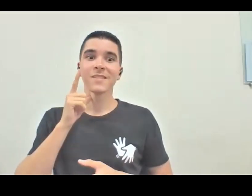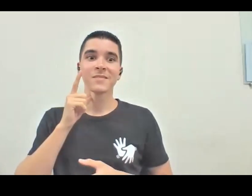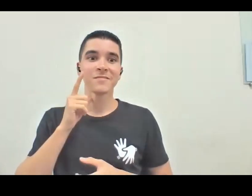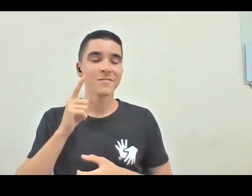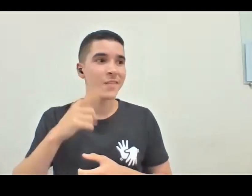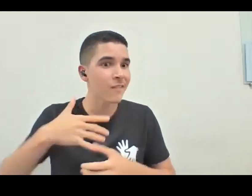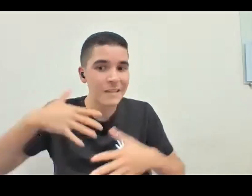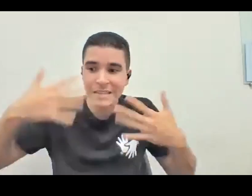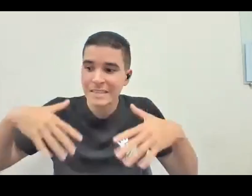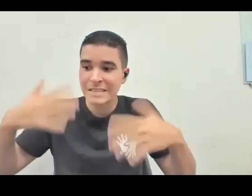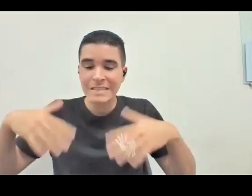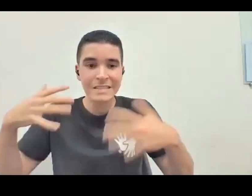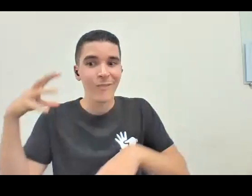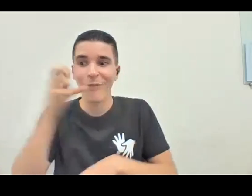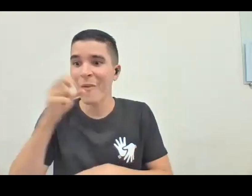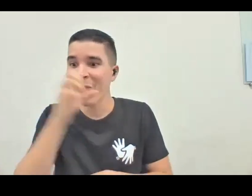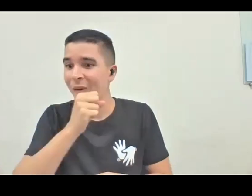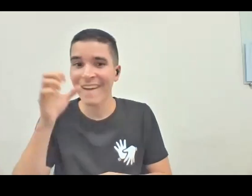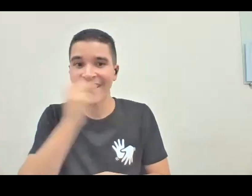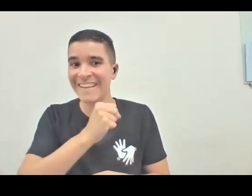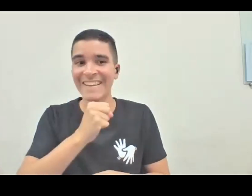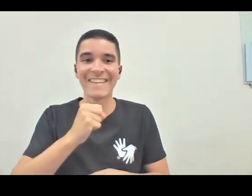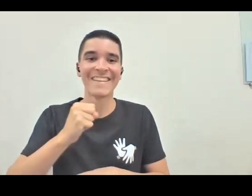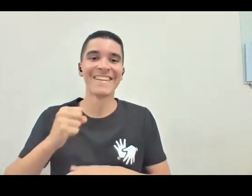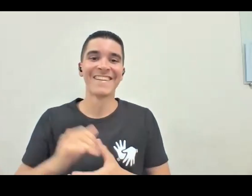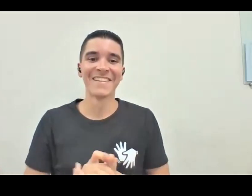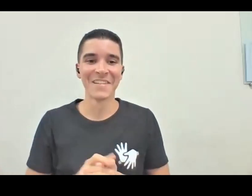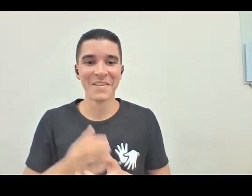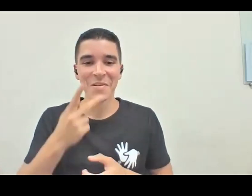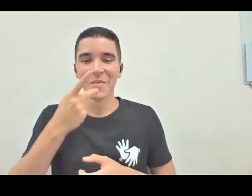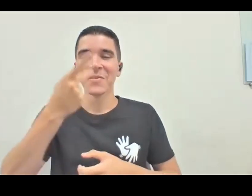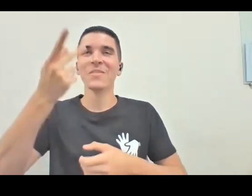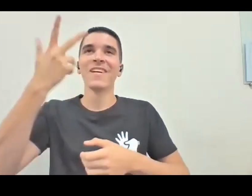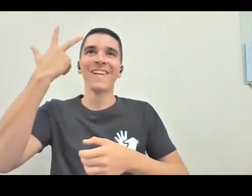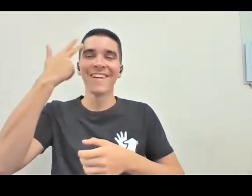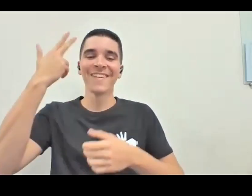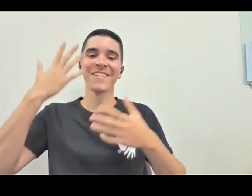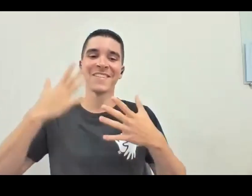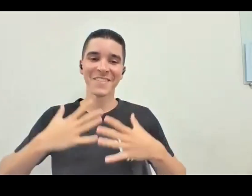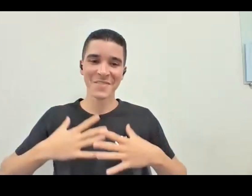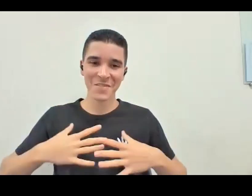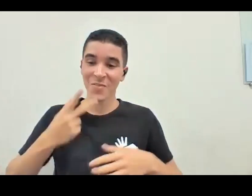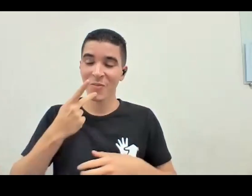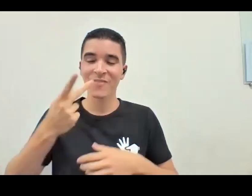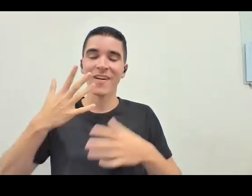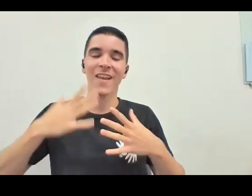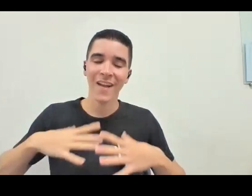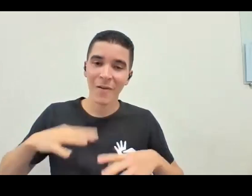correria. Vamos falar normalmente, não é devagar, é normalmente.